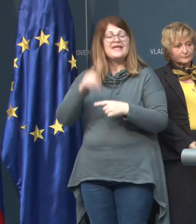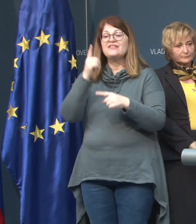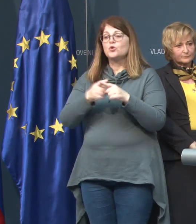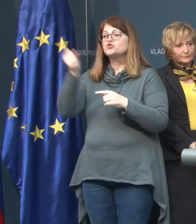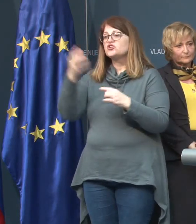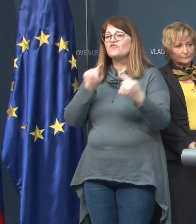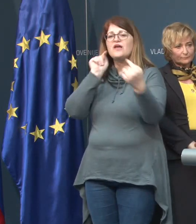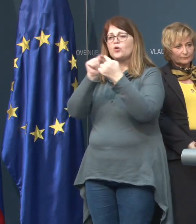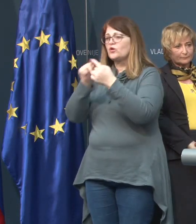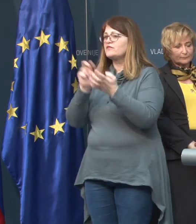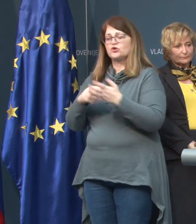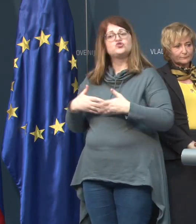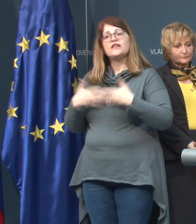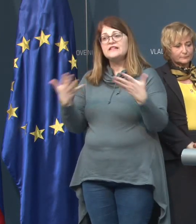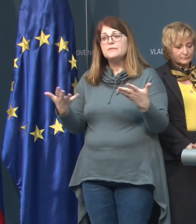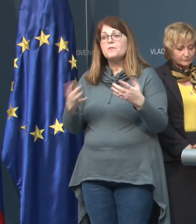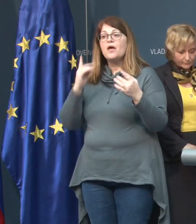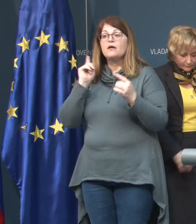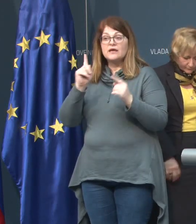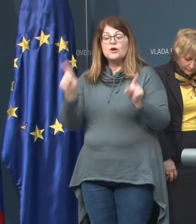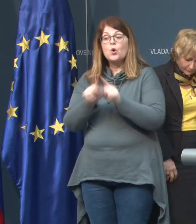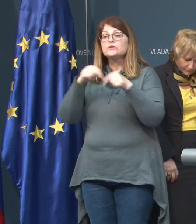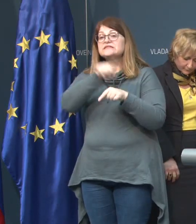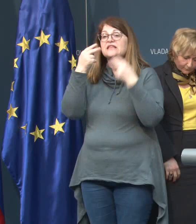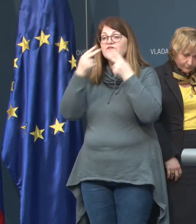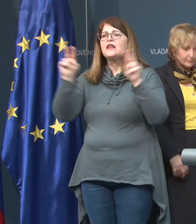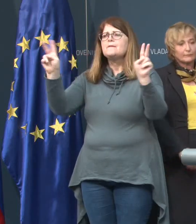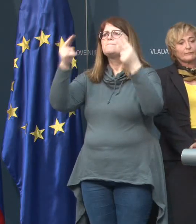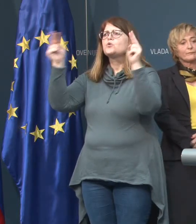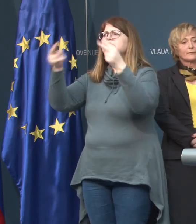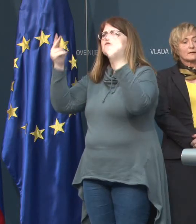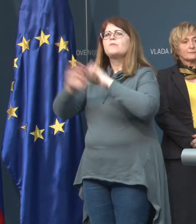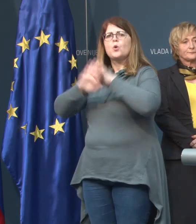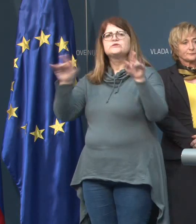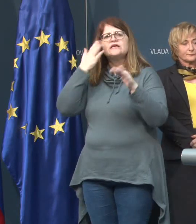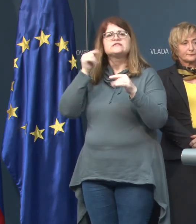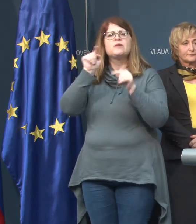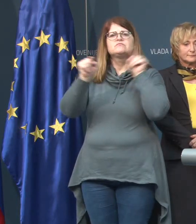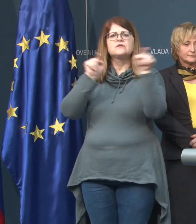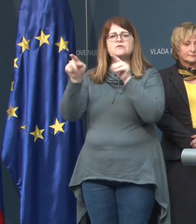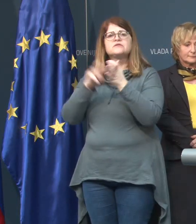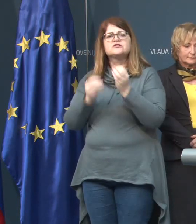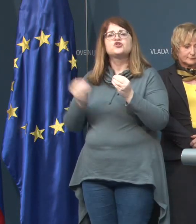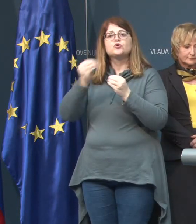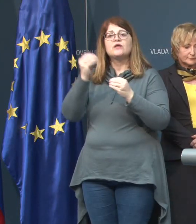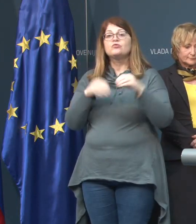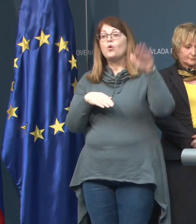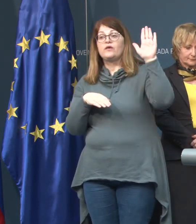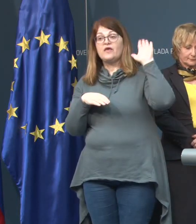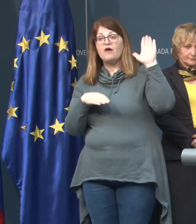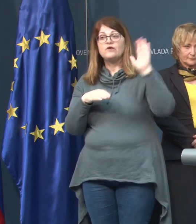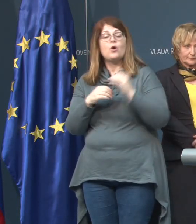kontaktov seveda še nimamo, ker kot ste videli, tudi pozivamo vse, ki so bili na krajih, da se še dodatno javijo.